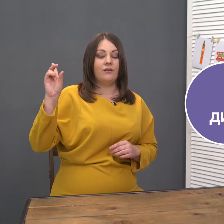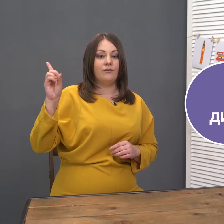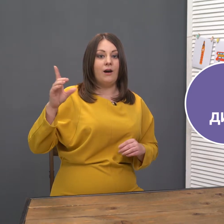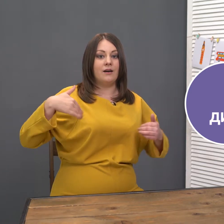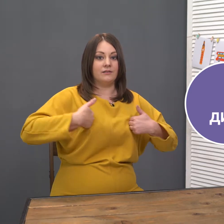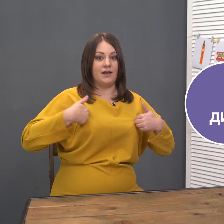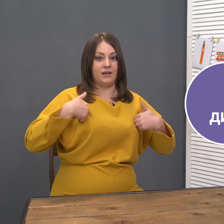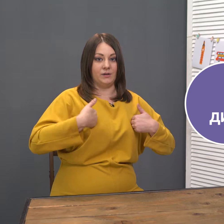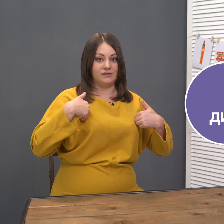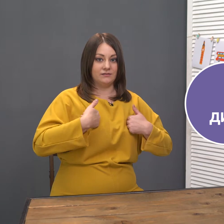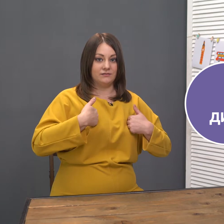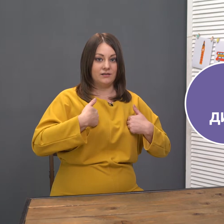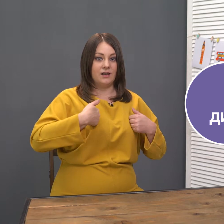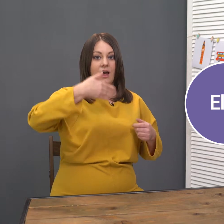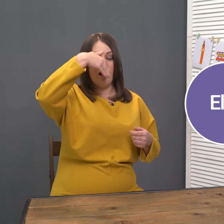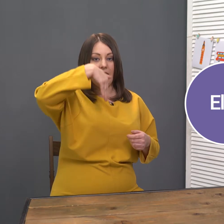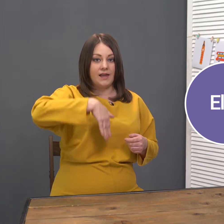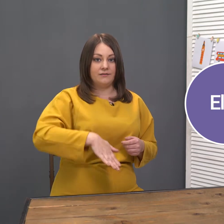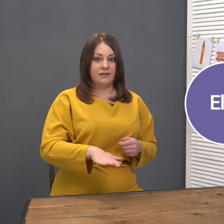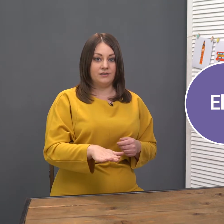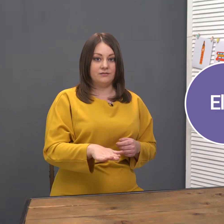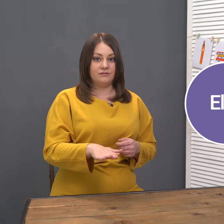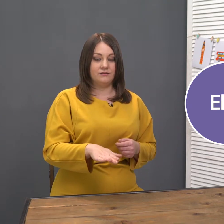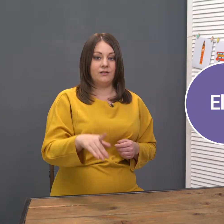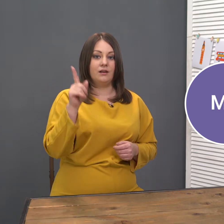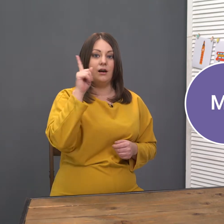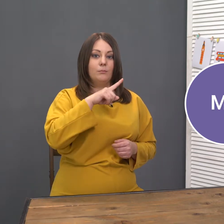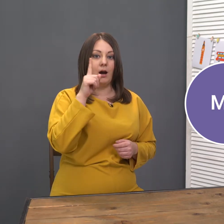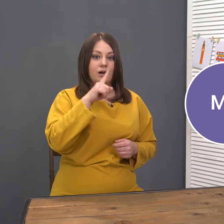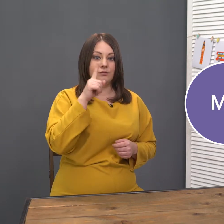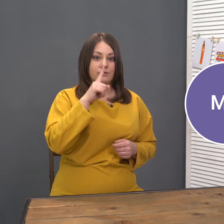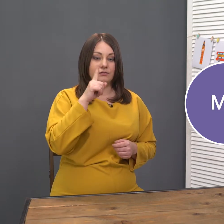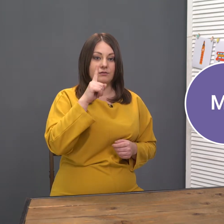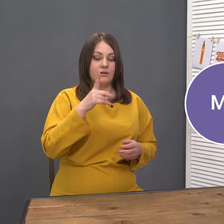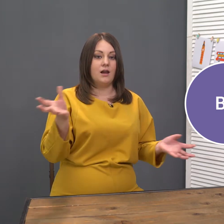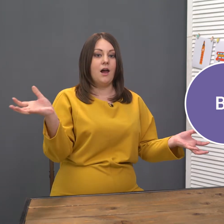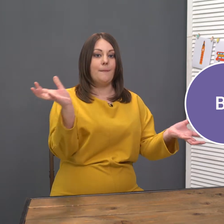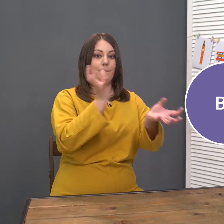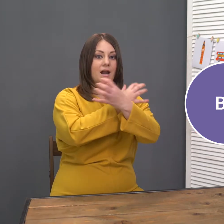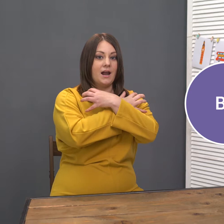Wild animals. Elephant. Mouse. Bear.